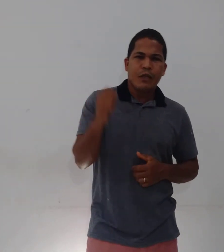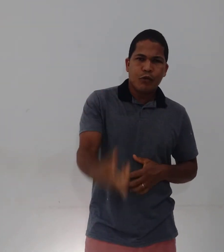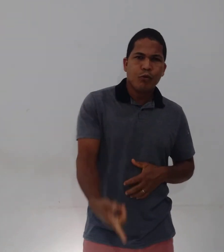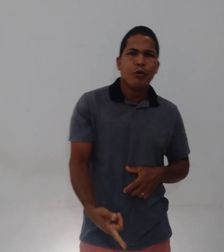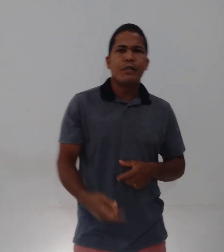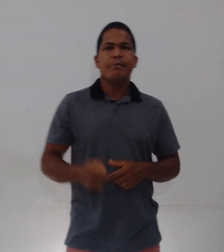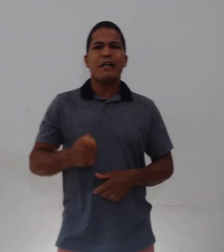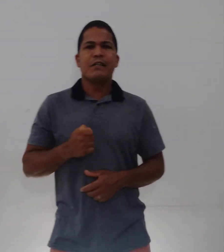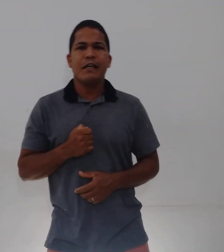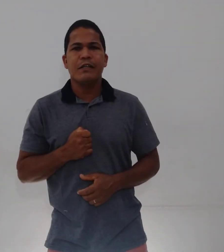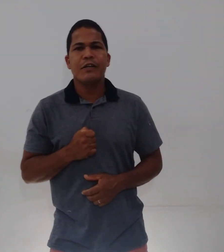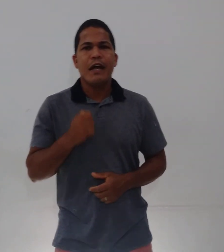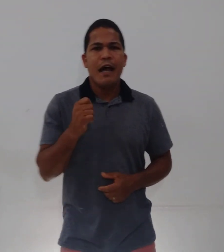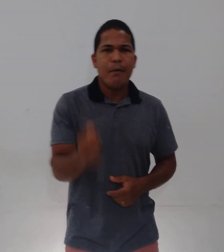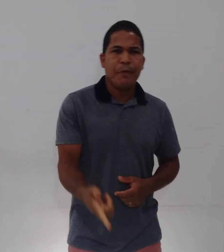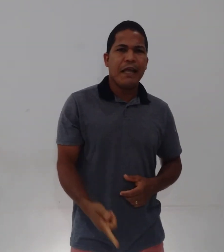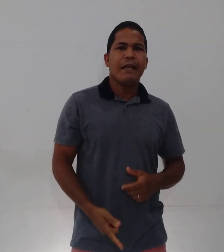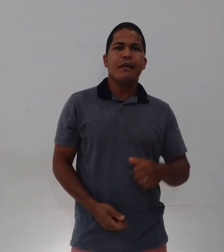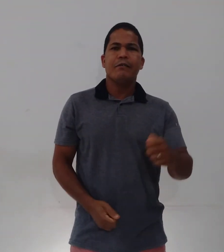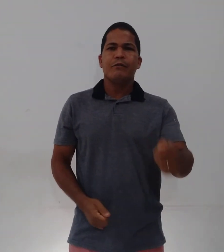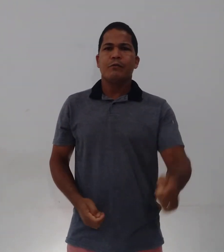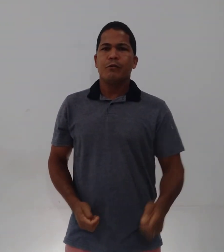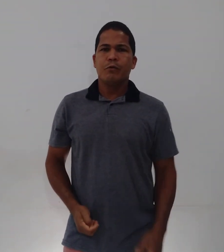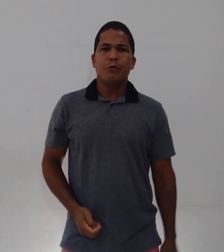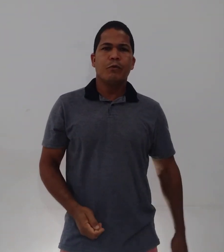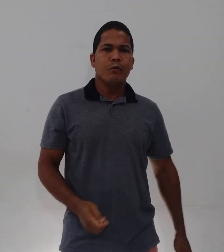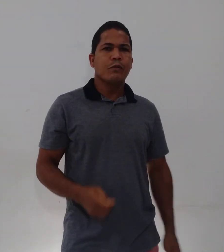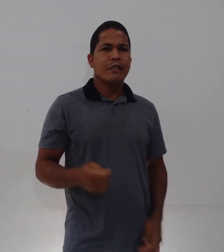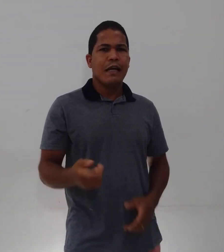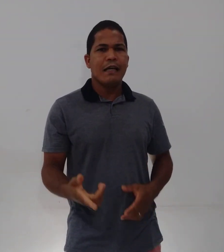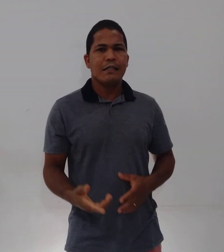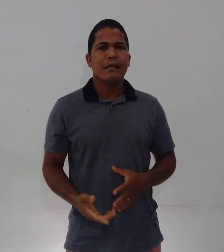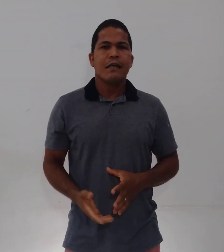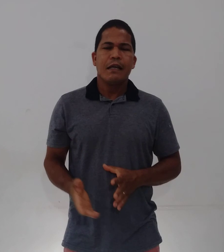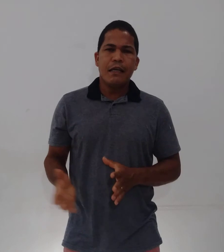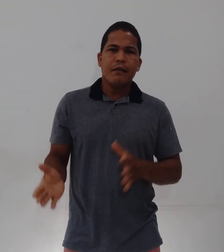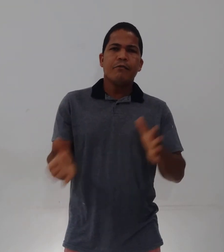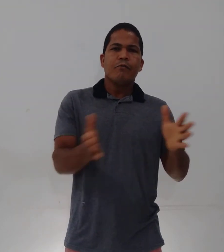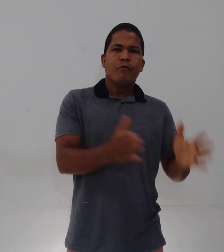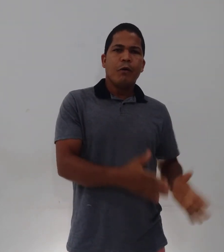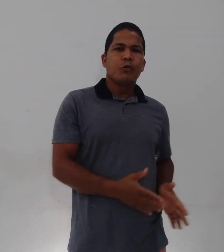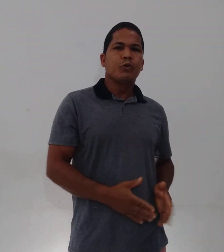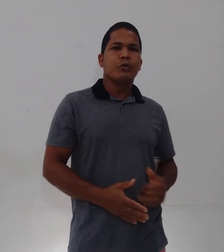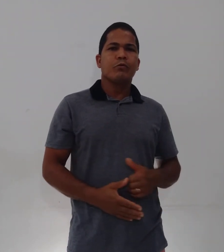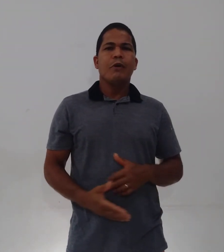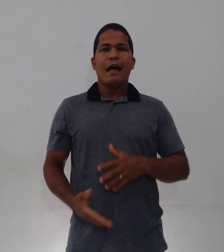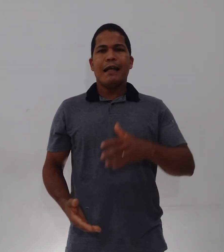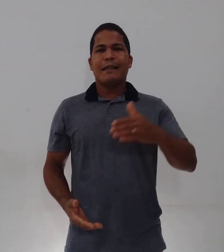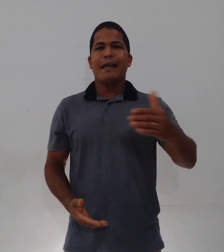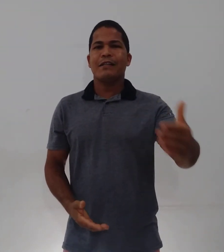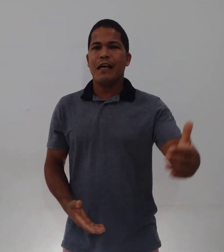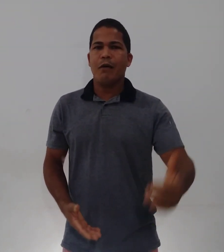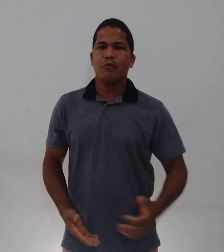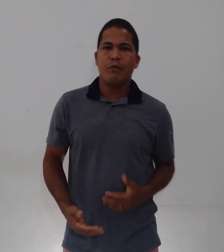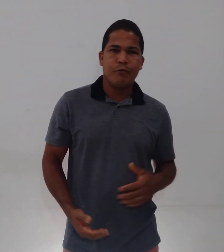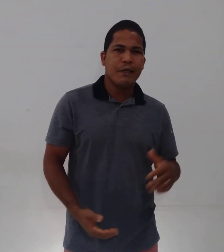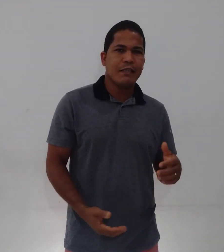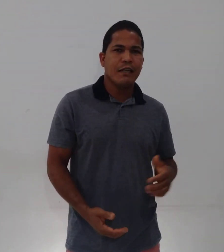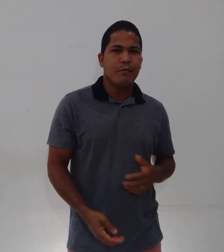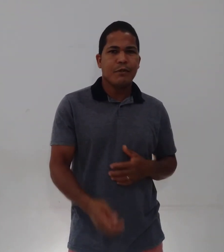Estude bastante. Aprenda os sinais. E vamos juntos até chegar a uma fluência Libras.